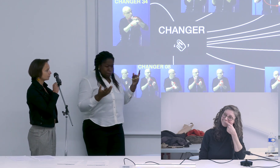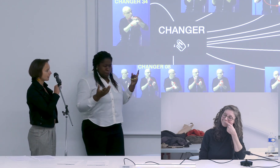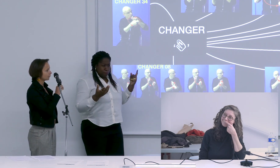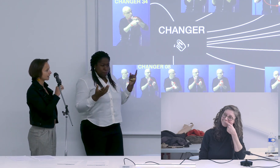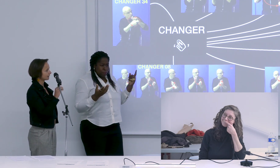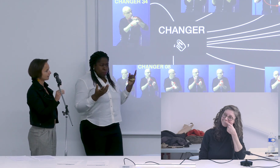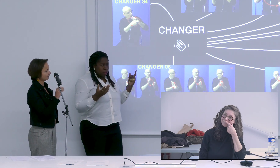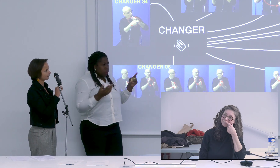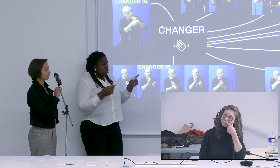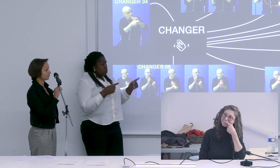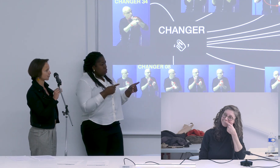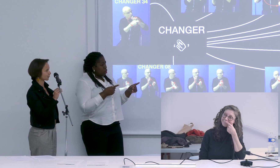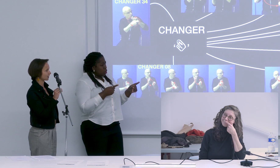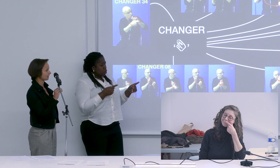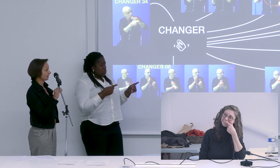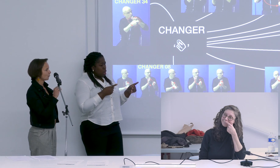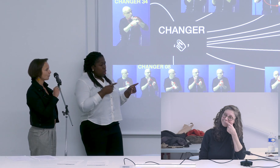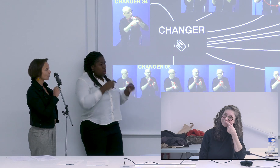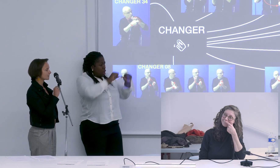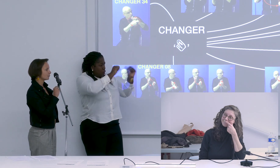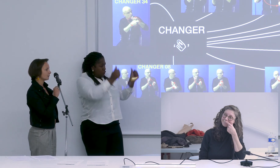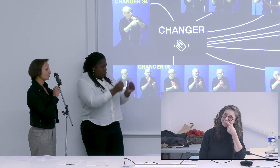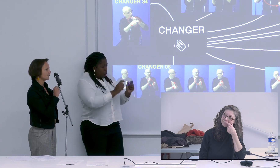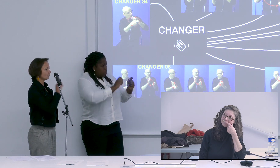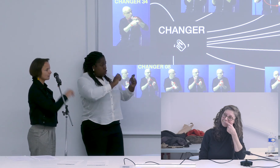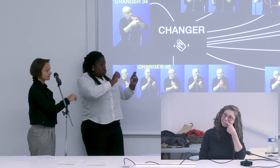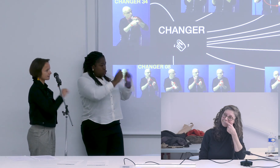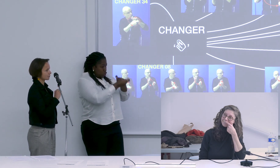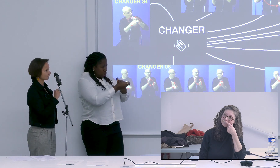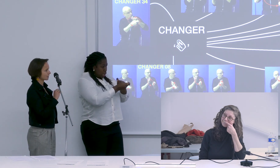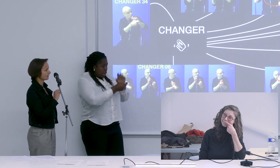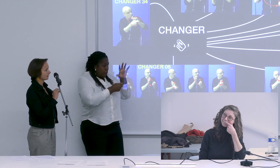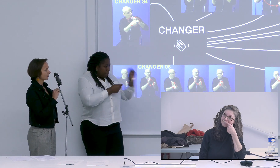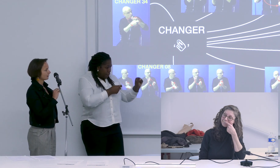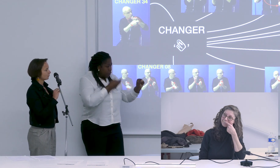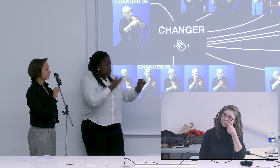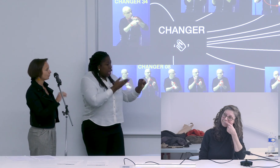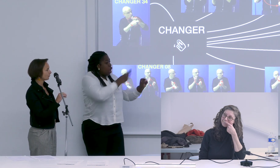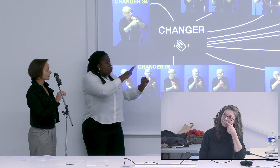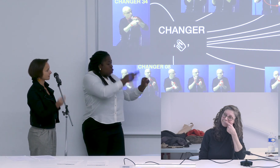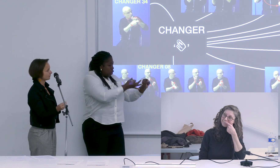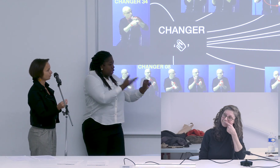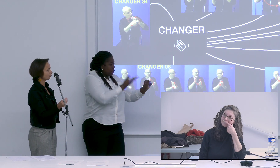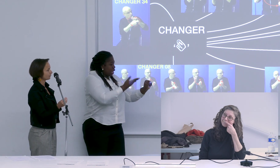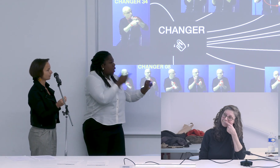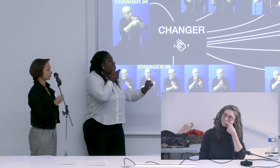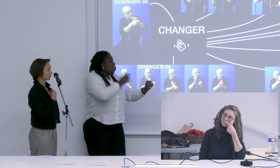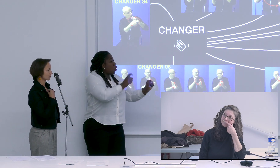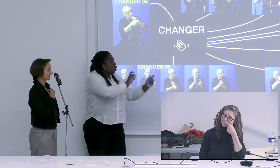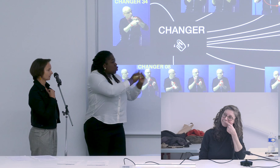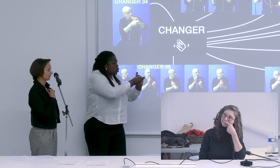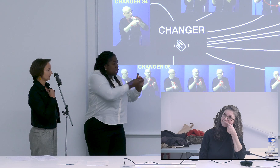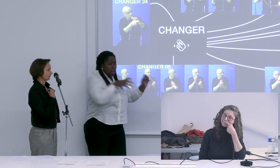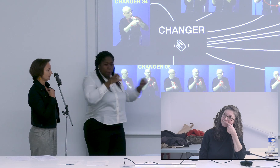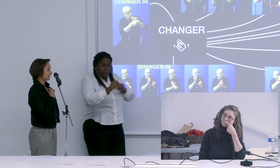tu as repéré les formes de changer quand est-ce que tu as pu dire oui ça s'est changé ou non ça c'est une autre forme de